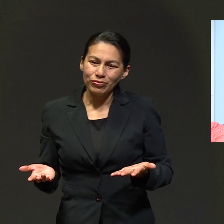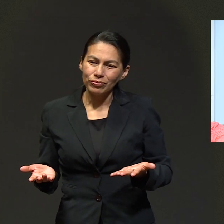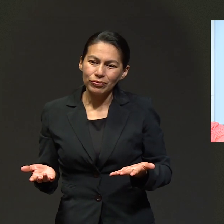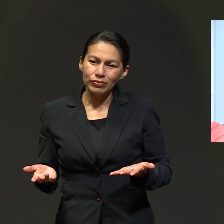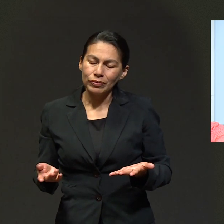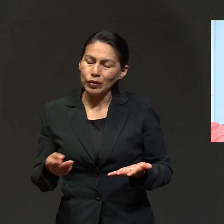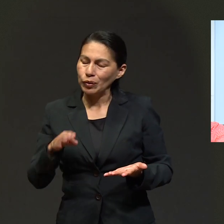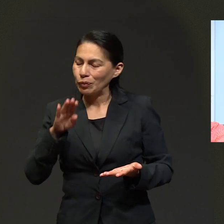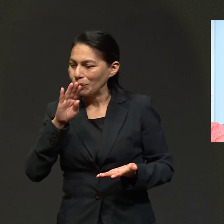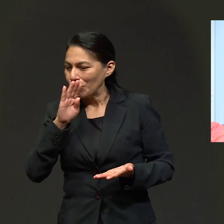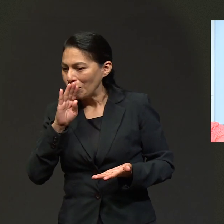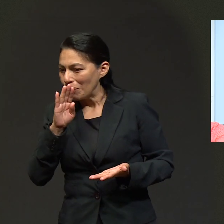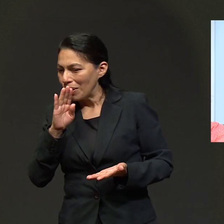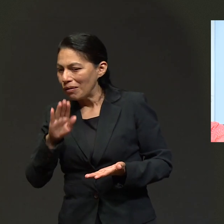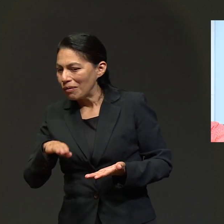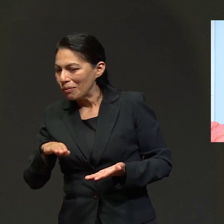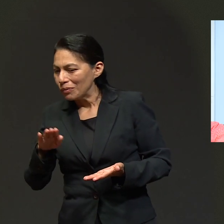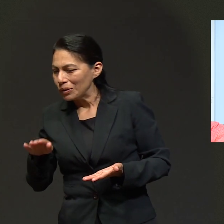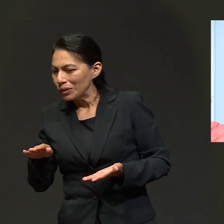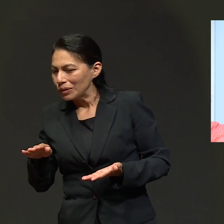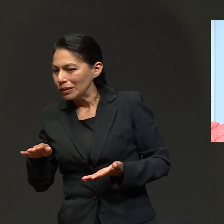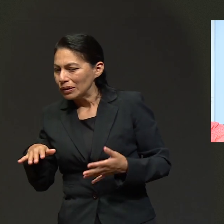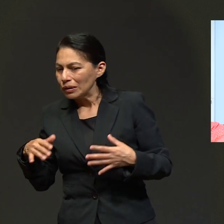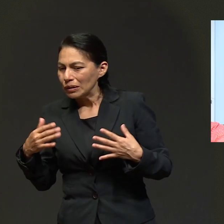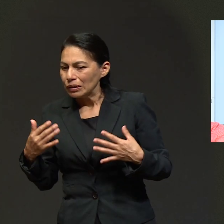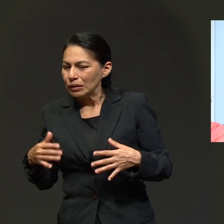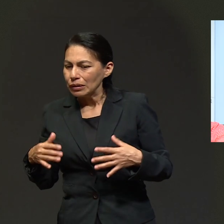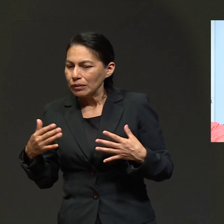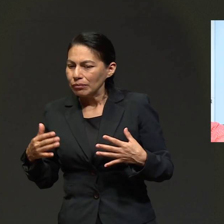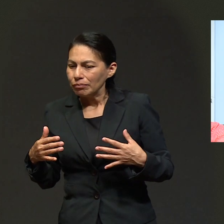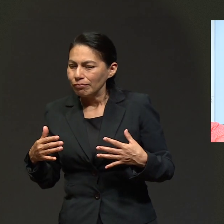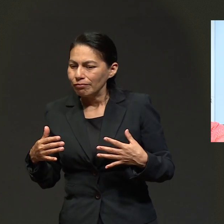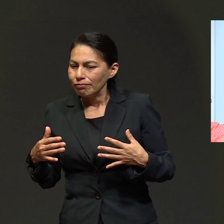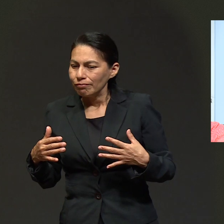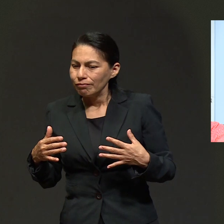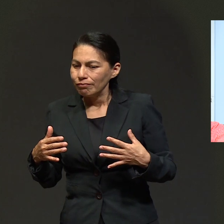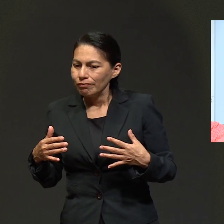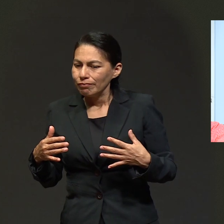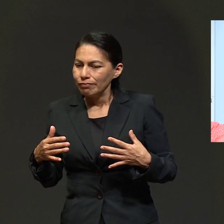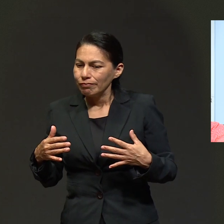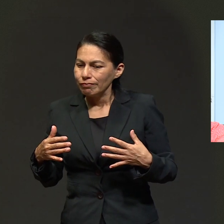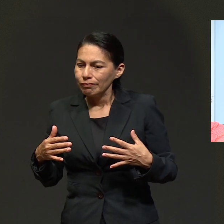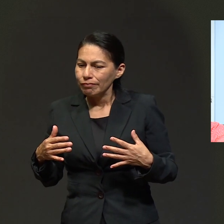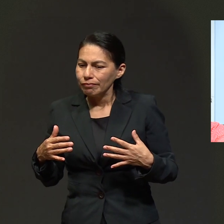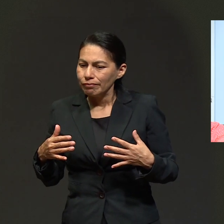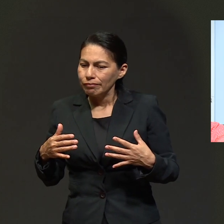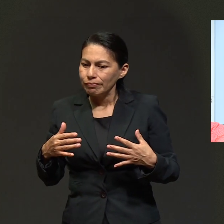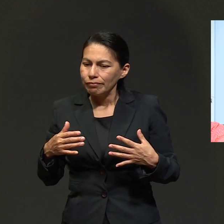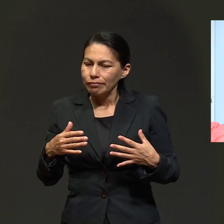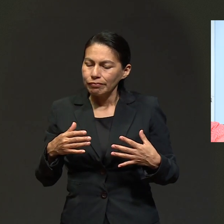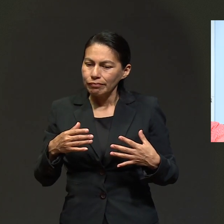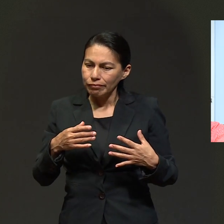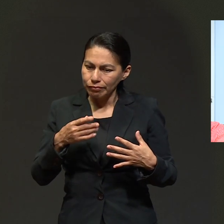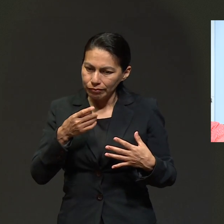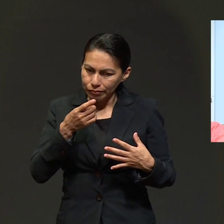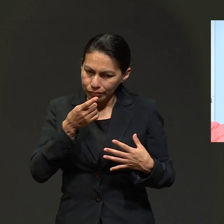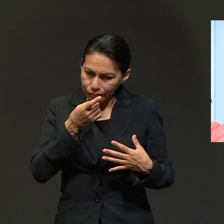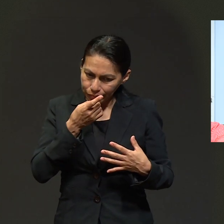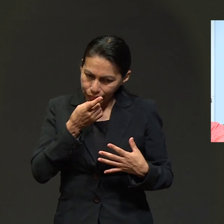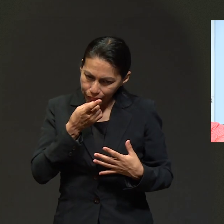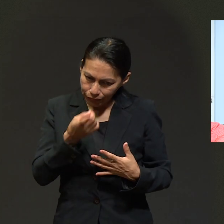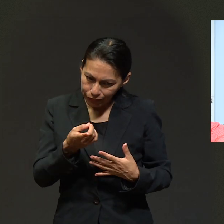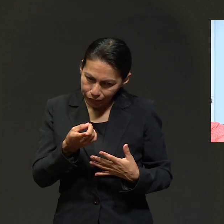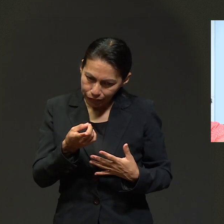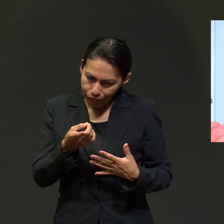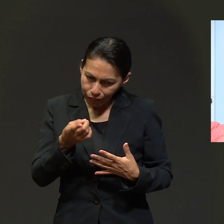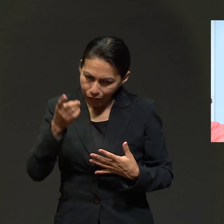no hay de otra. O sea, me dijeron, tu mamá va a descansar. Y yo les dije, aferrándome a la promesa de Dios, les dije a los